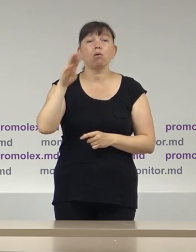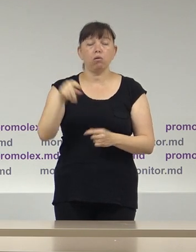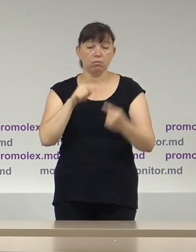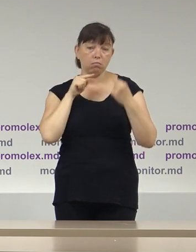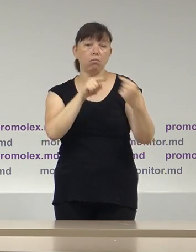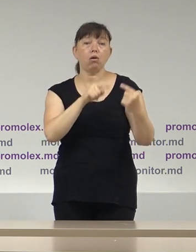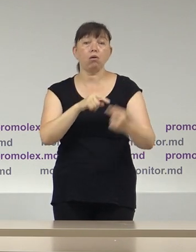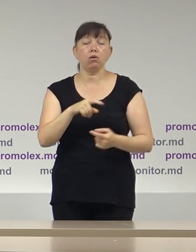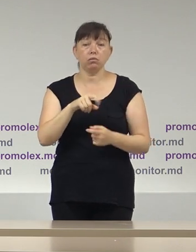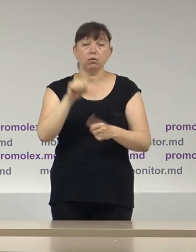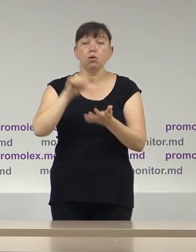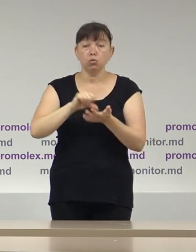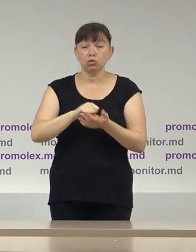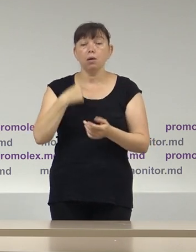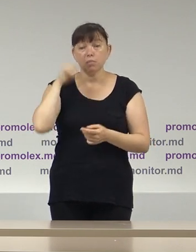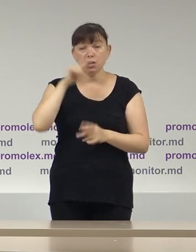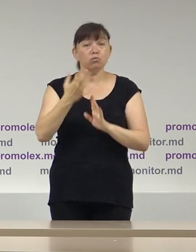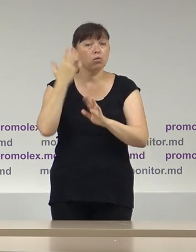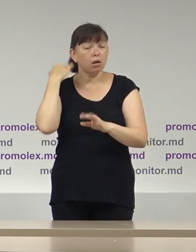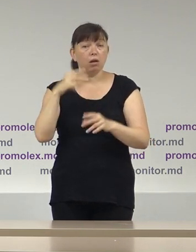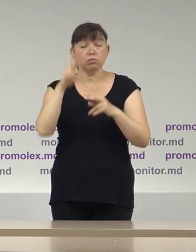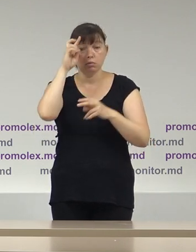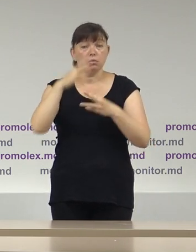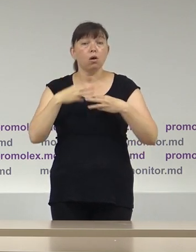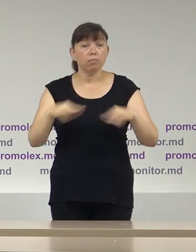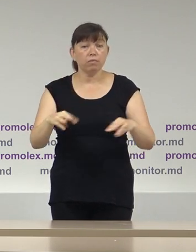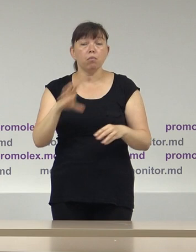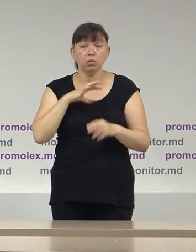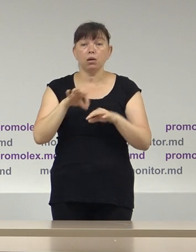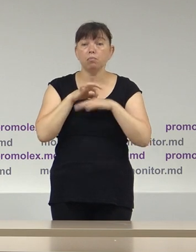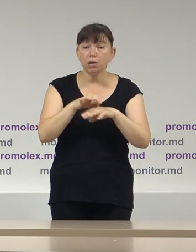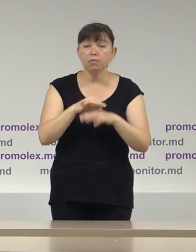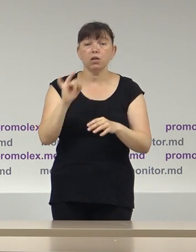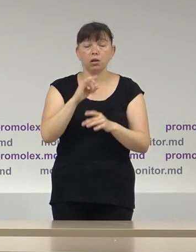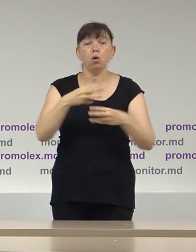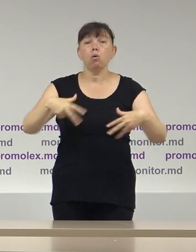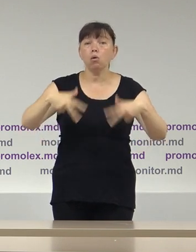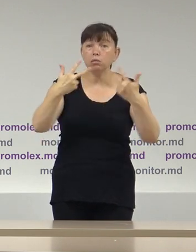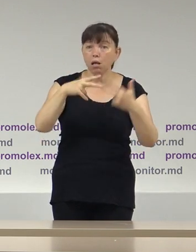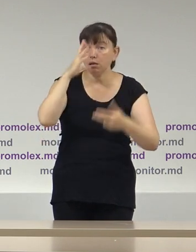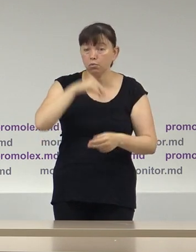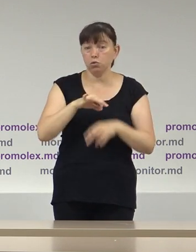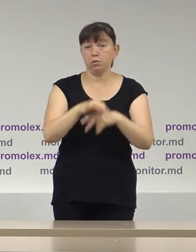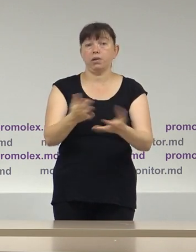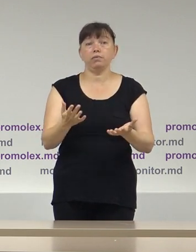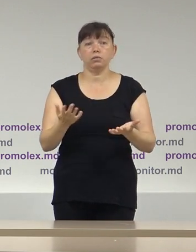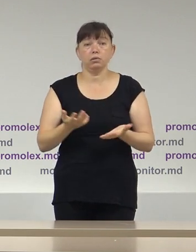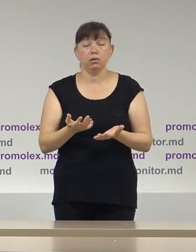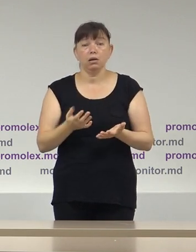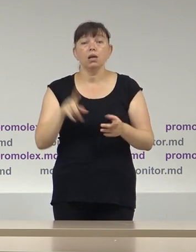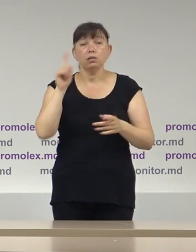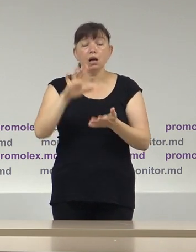condițiile în care cunoaștem că anterior ședințe de Guvern au fost desfășurate și în regim online, la fel cum